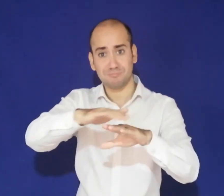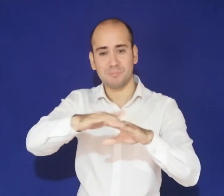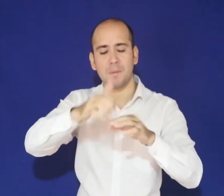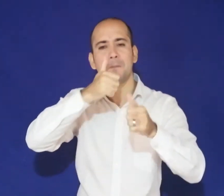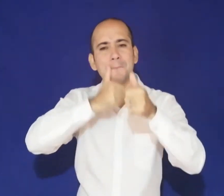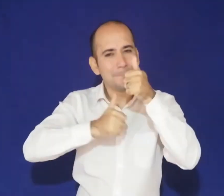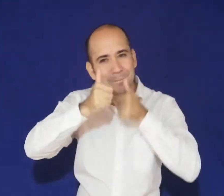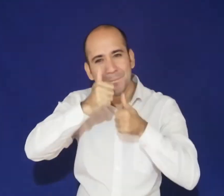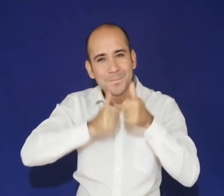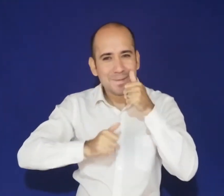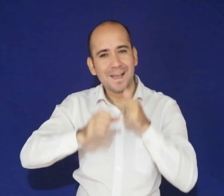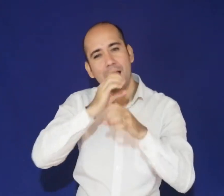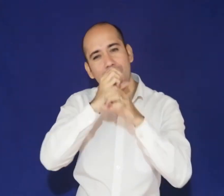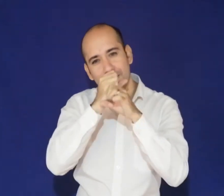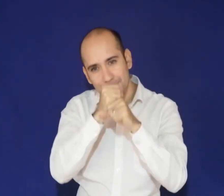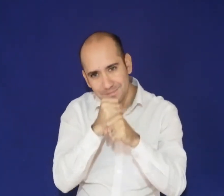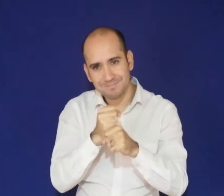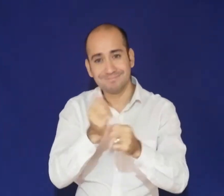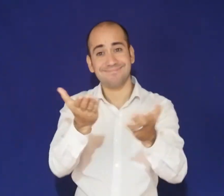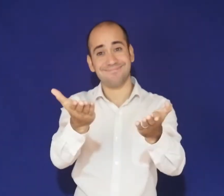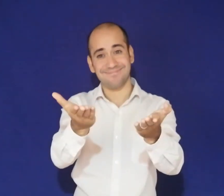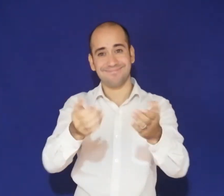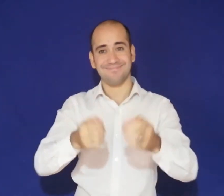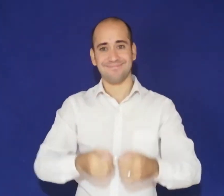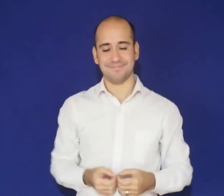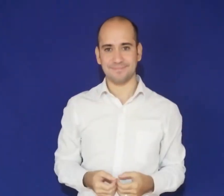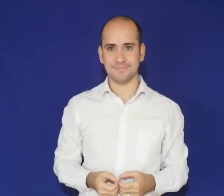¿Cómo nos cuidamos? Por ejemplo,